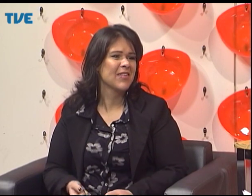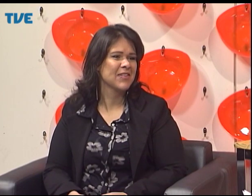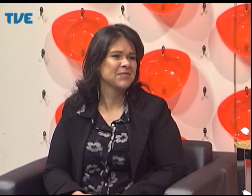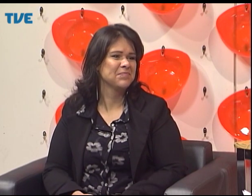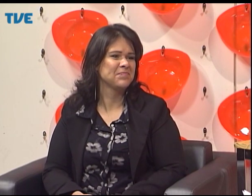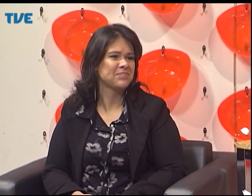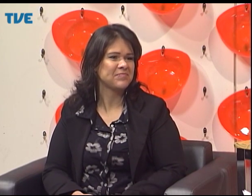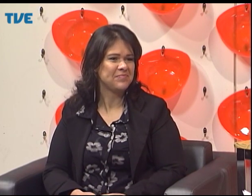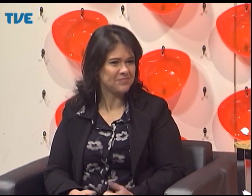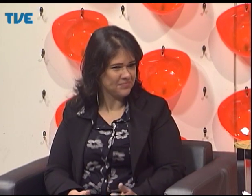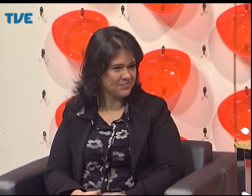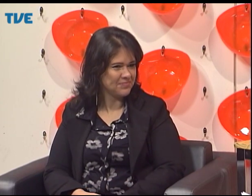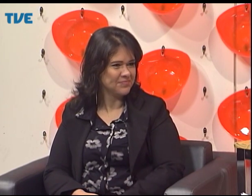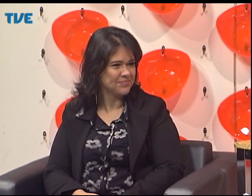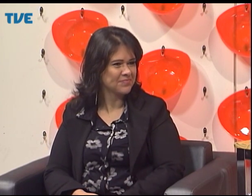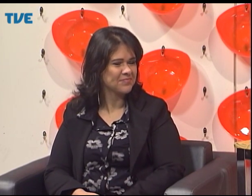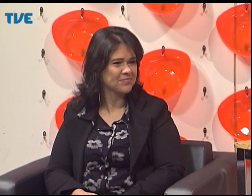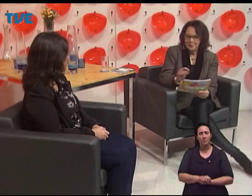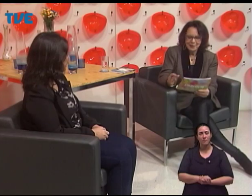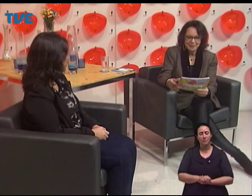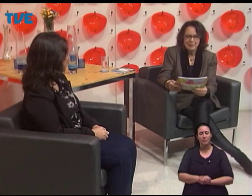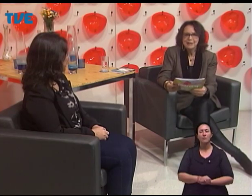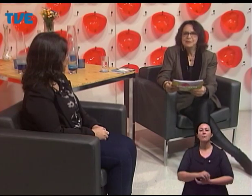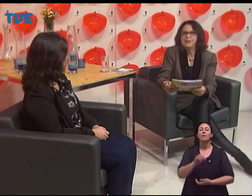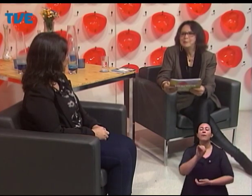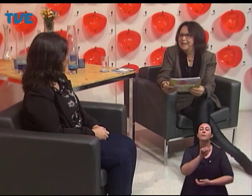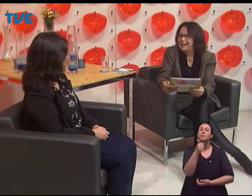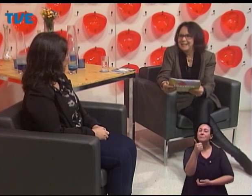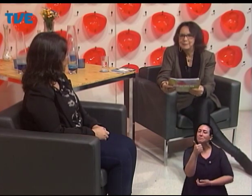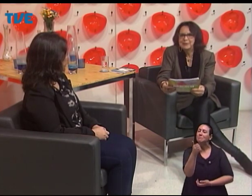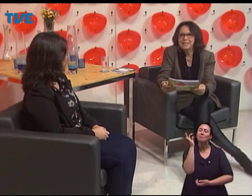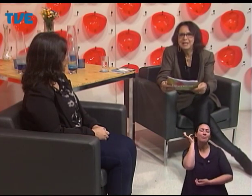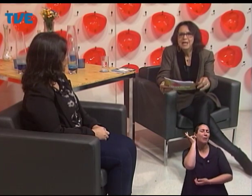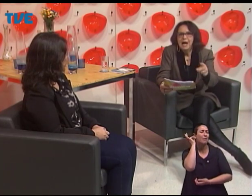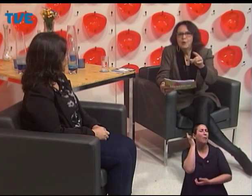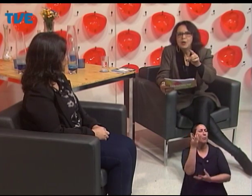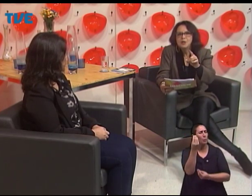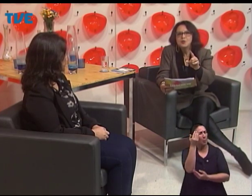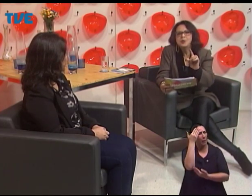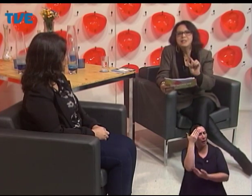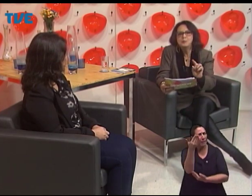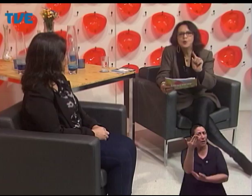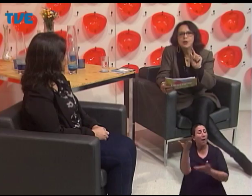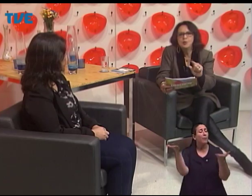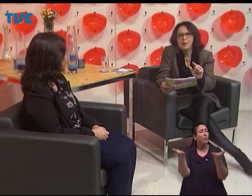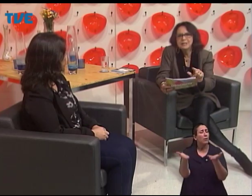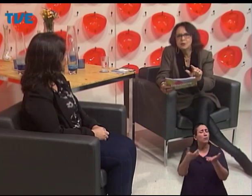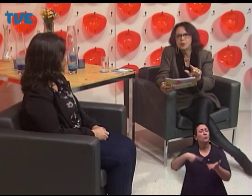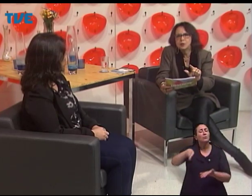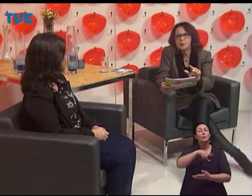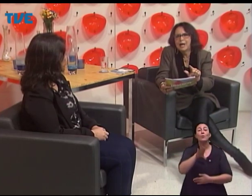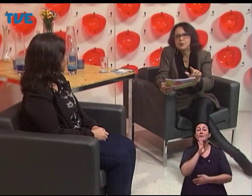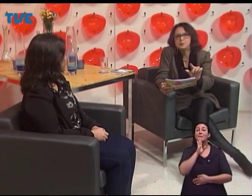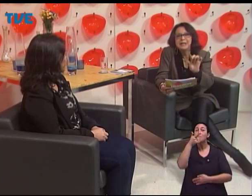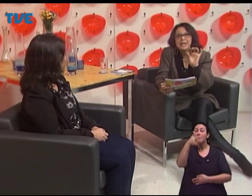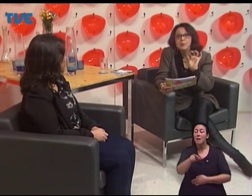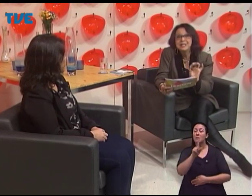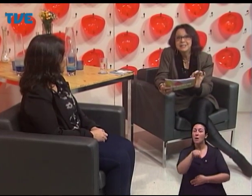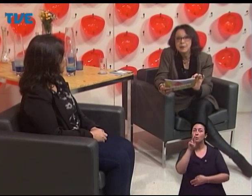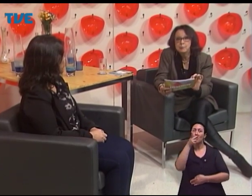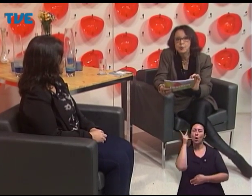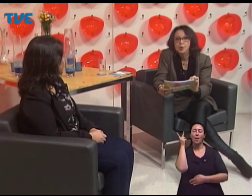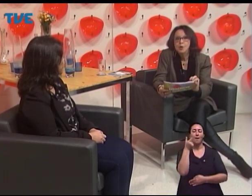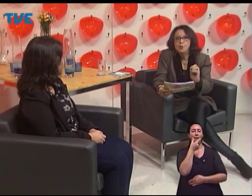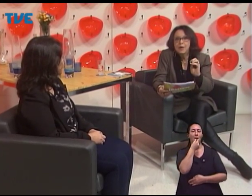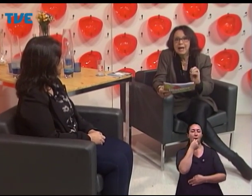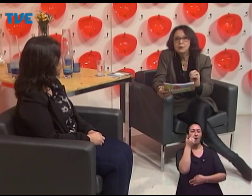posso, eu só preciso de alguém que se comunique comigo. Oh, que maravilha! Obrigada, Patrícia. Agora nós vamos conhecer um pouquinho mais da história do Carlos, porque ele é